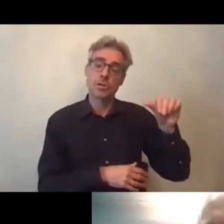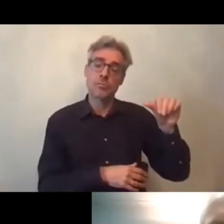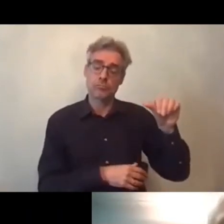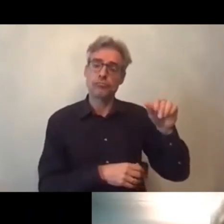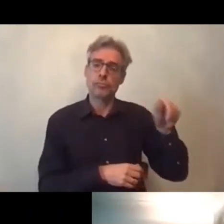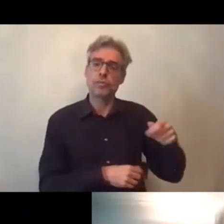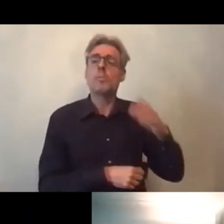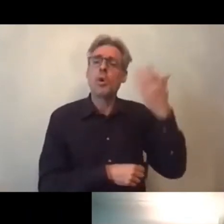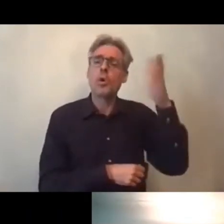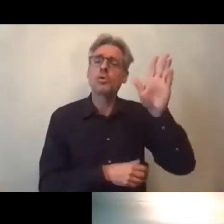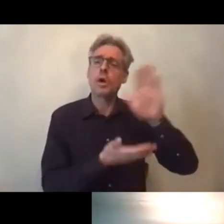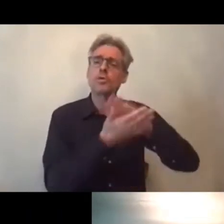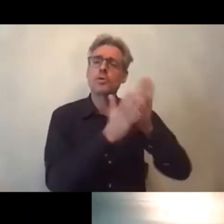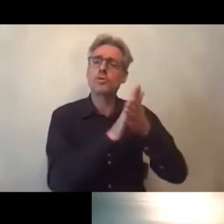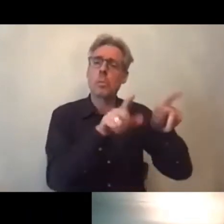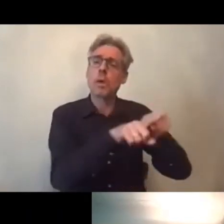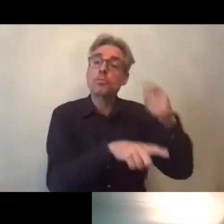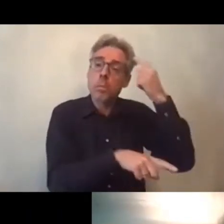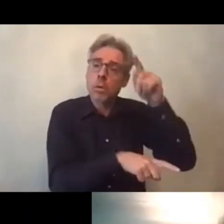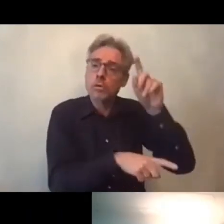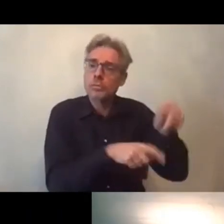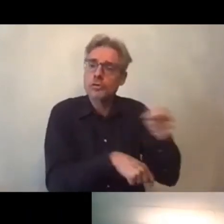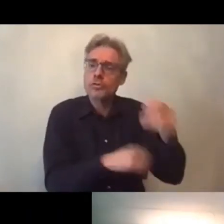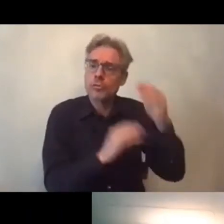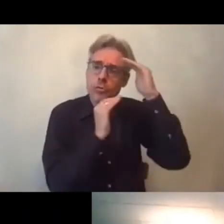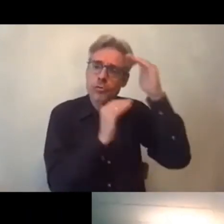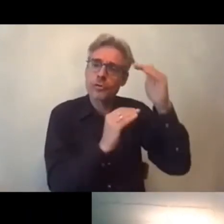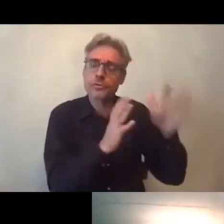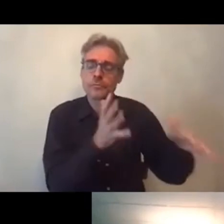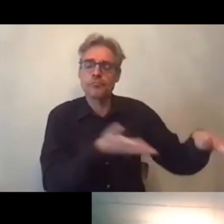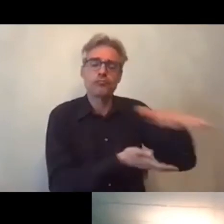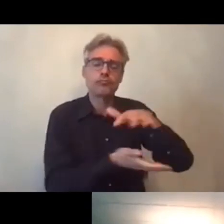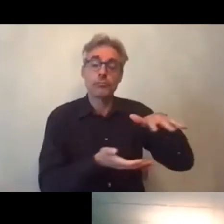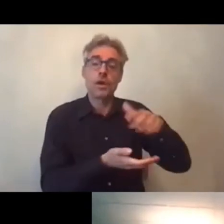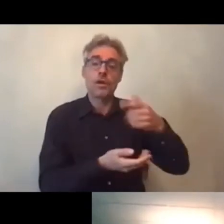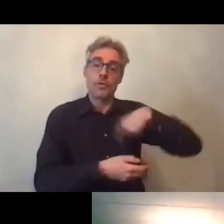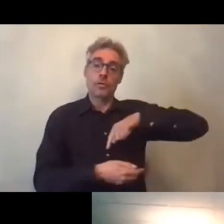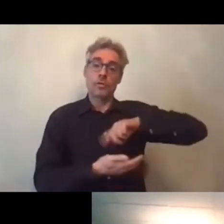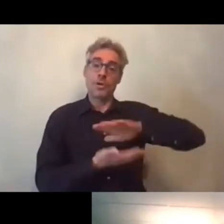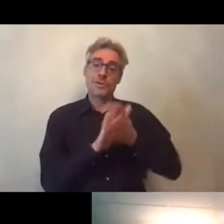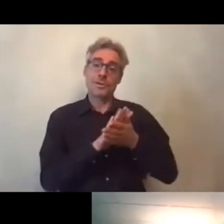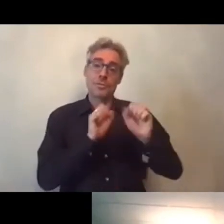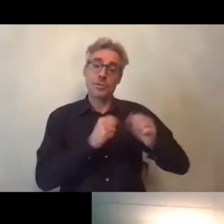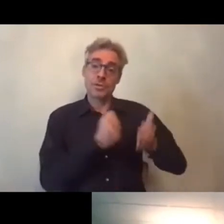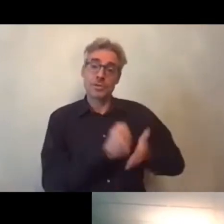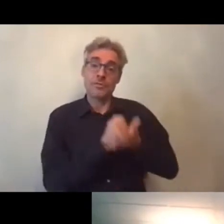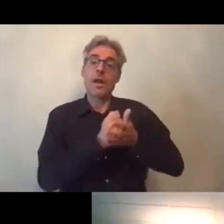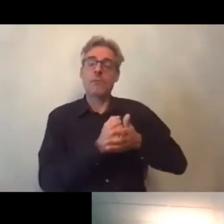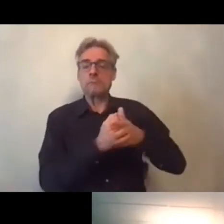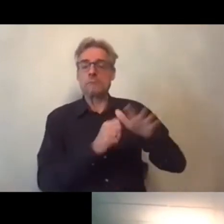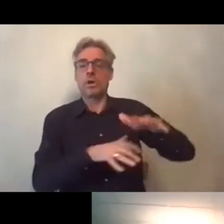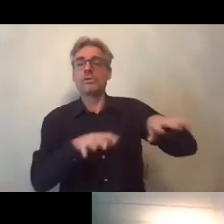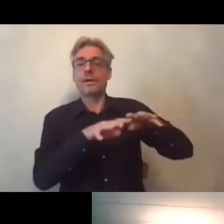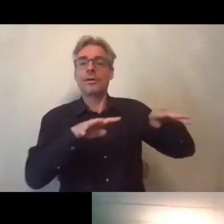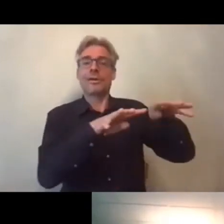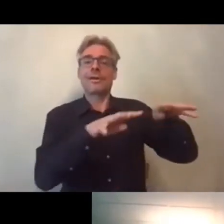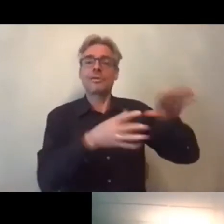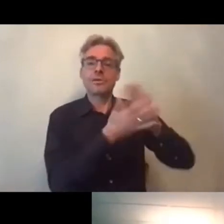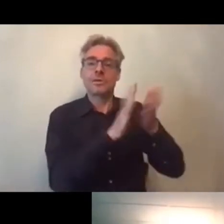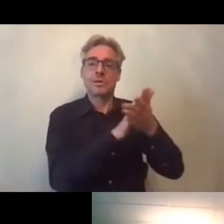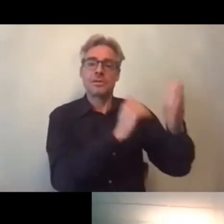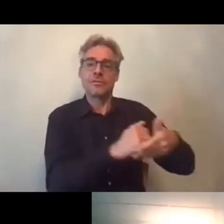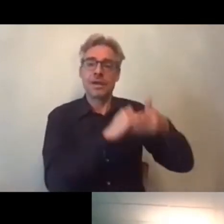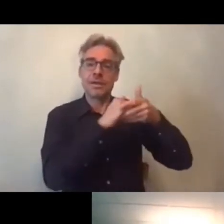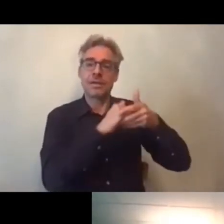les autres associations sont dans le même cadre de figure ce que pouvait apporter le monde associatif en lien